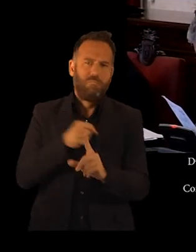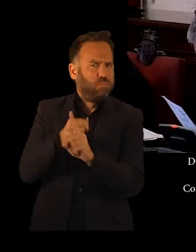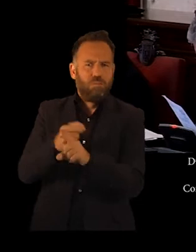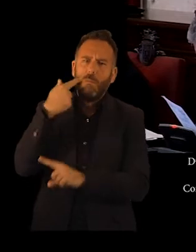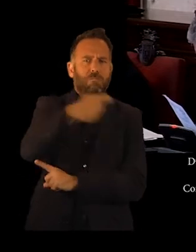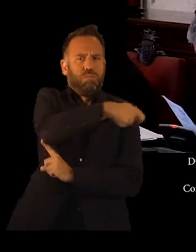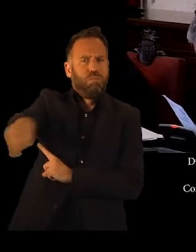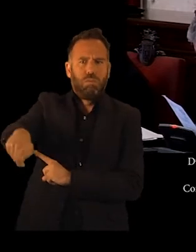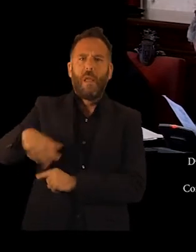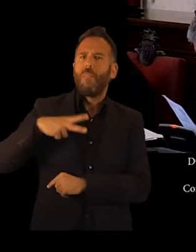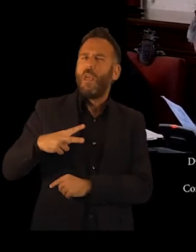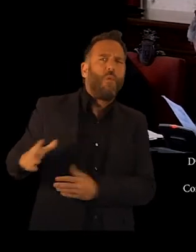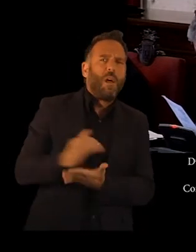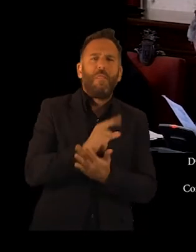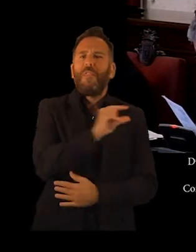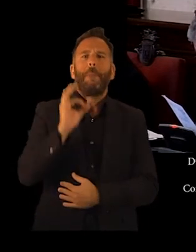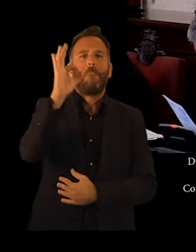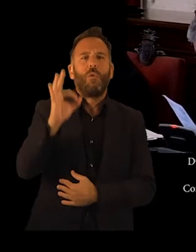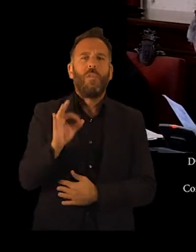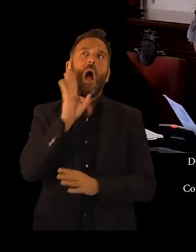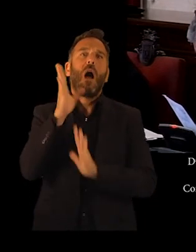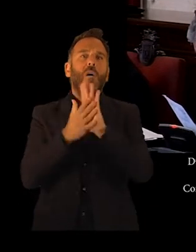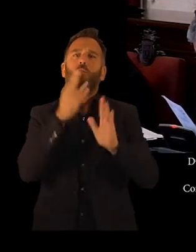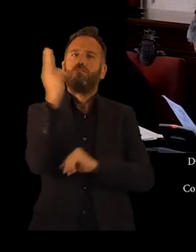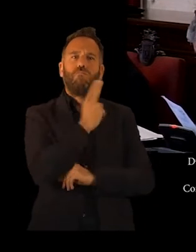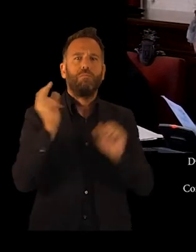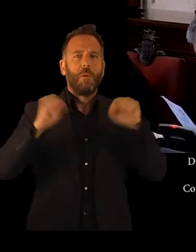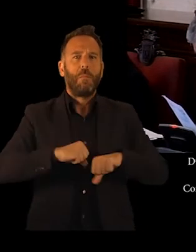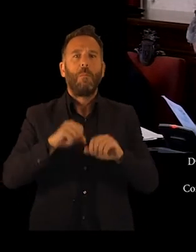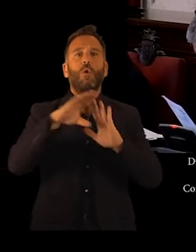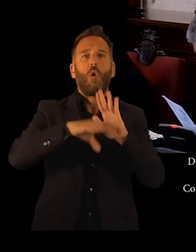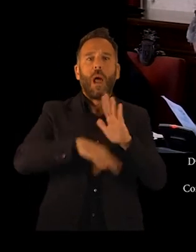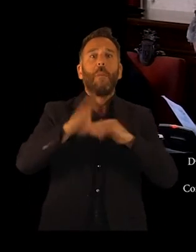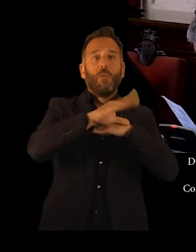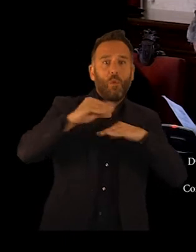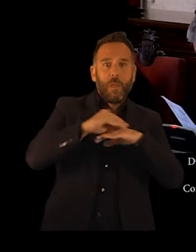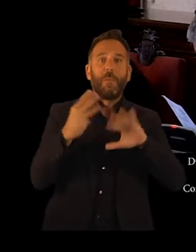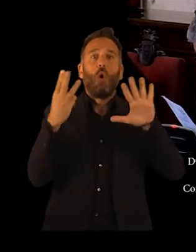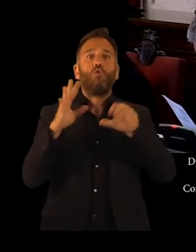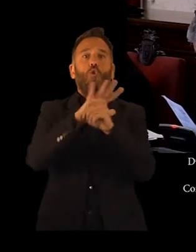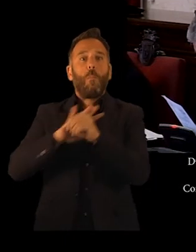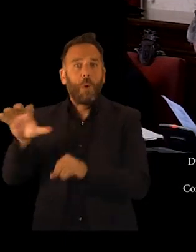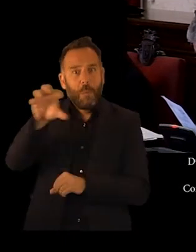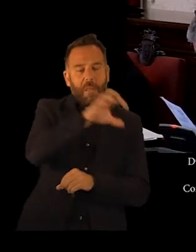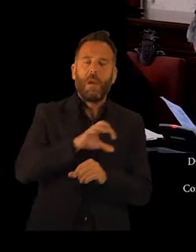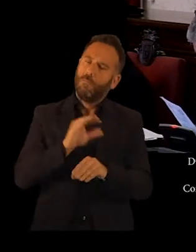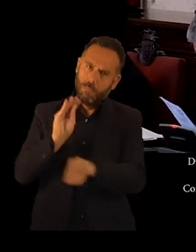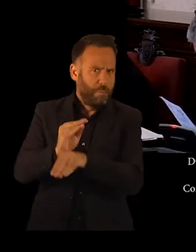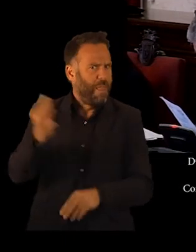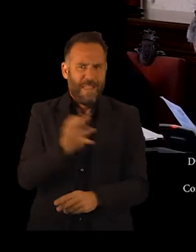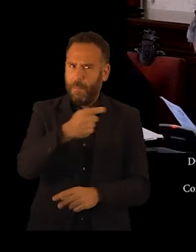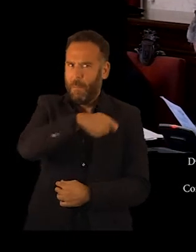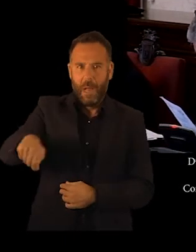Andalucía de Asociaciones de Personas Sordas el 100 % de las ayudas comprometidas del programa Andalucía Orienta de las ocho provincias andaluzas, toda vez que concurren demostradas